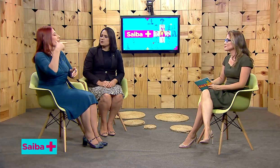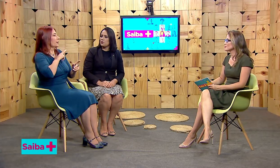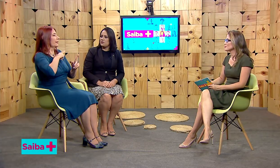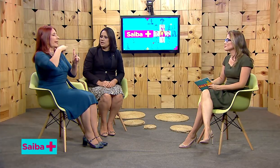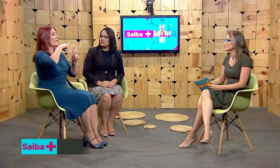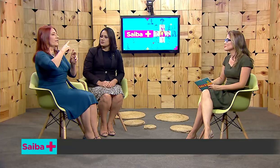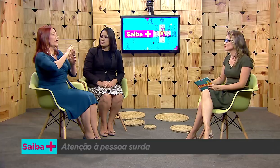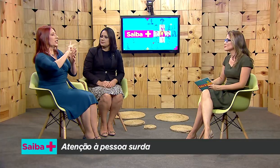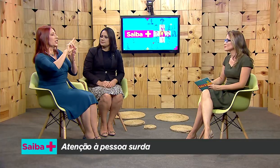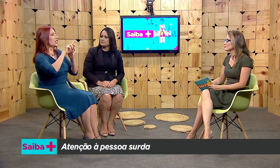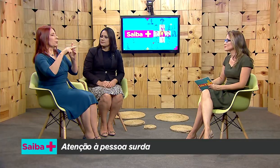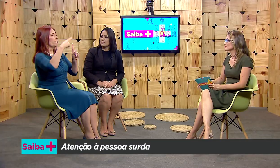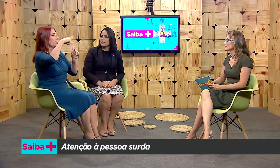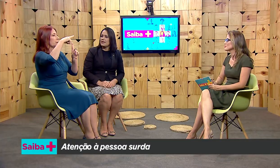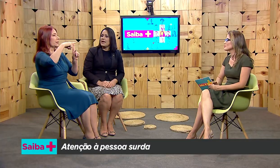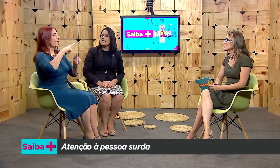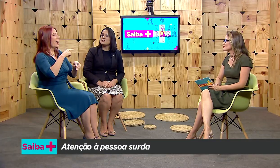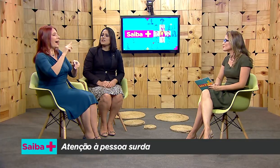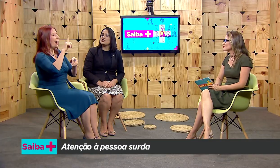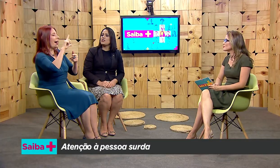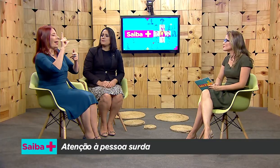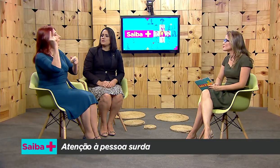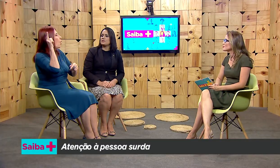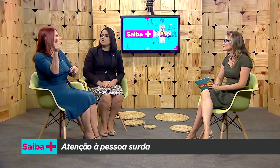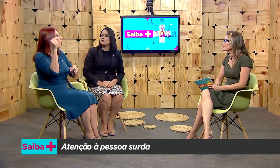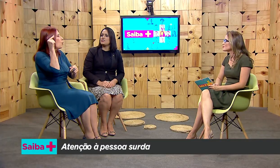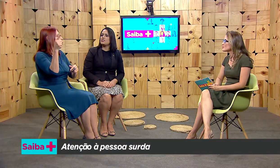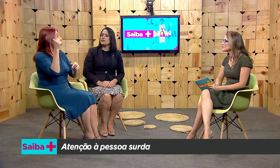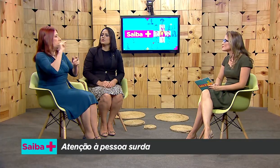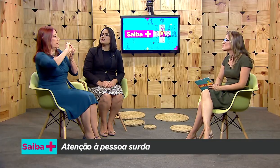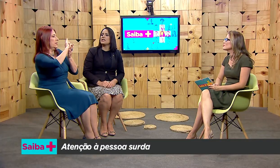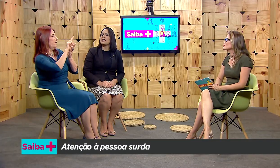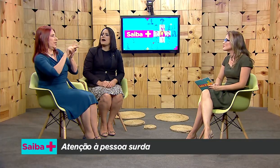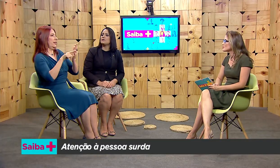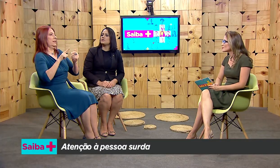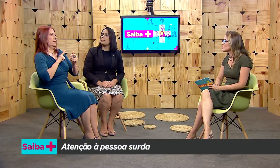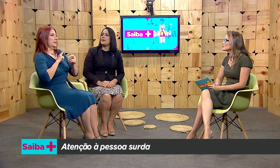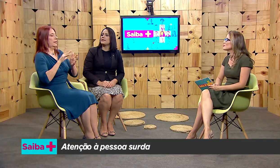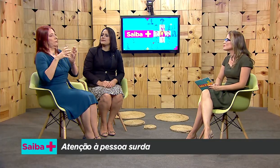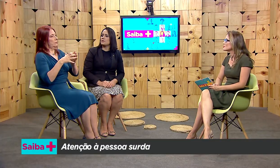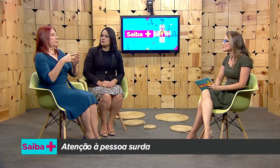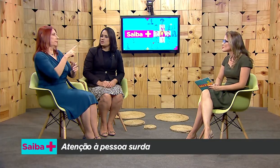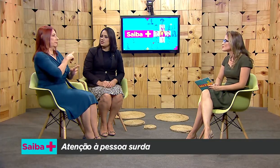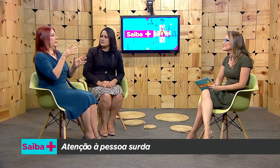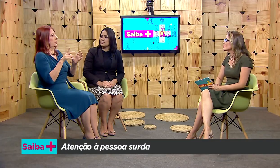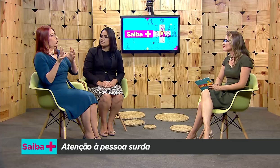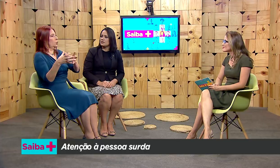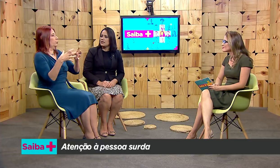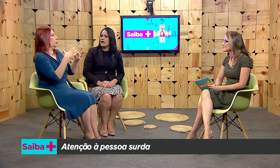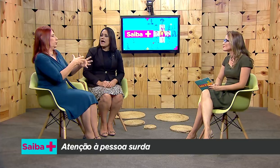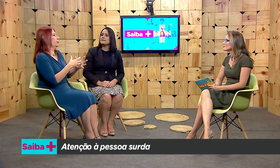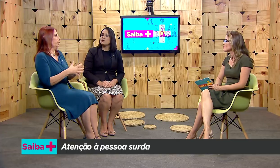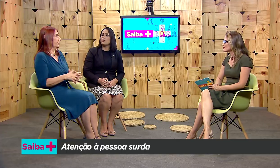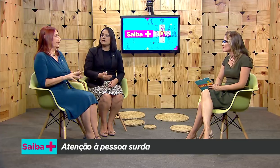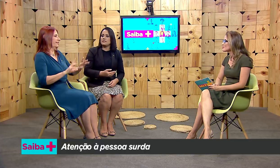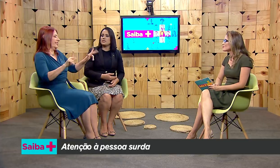ouvintes. Existem tipos distintos de graus de perdas auditivas, assim como existem